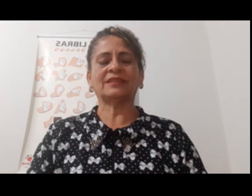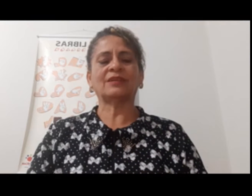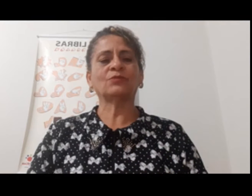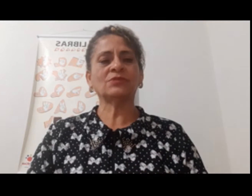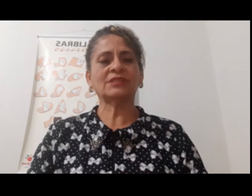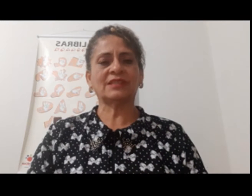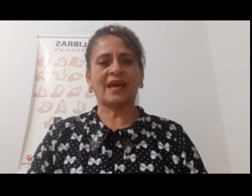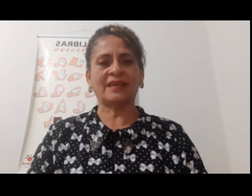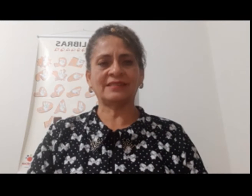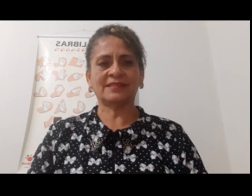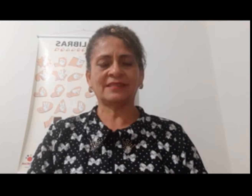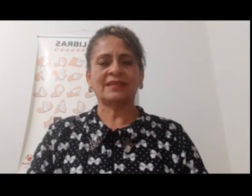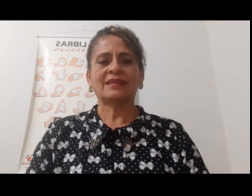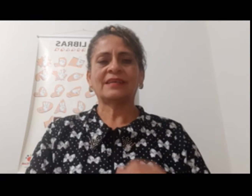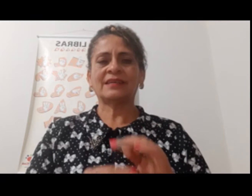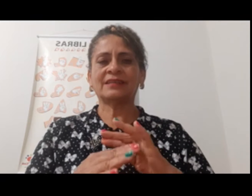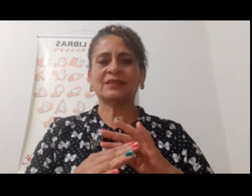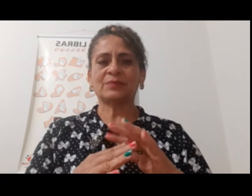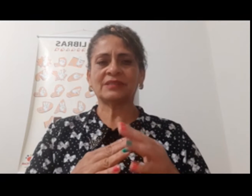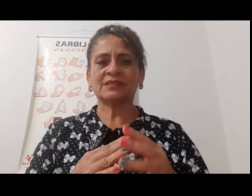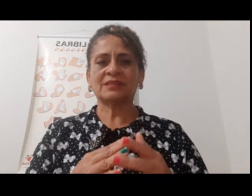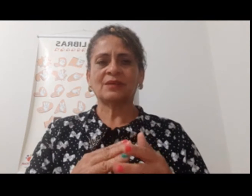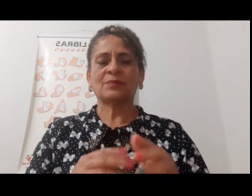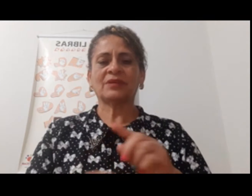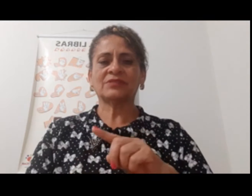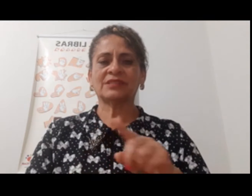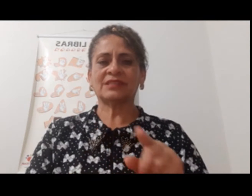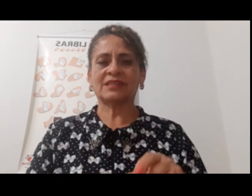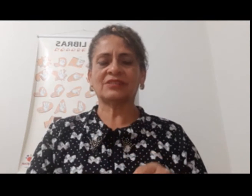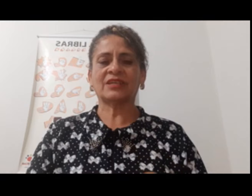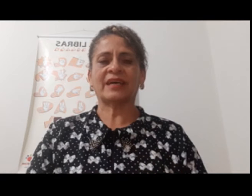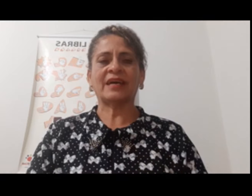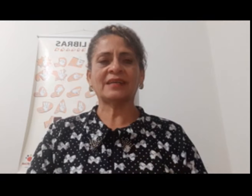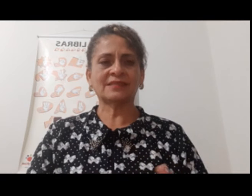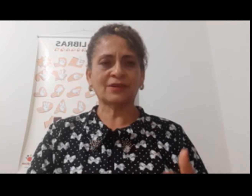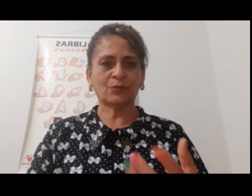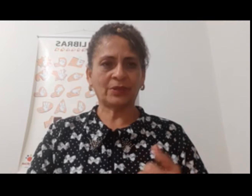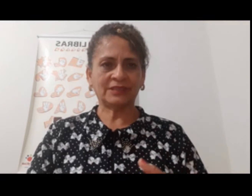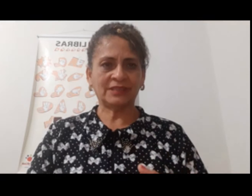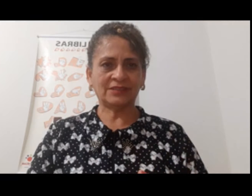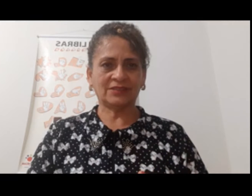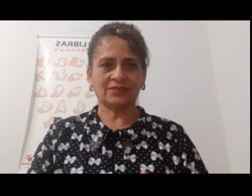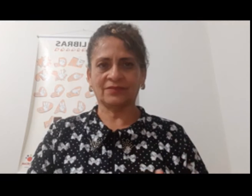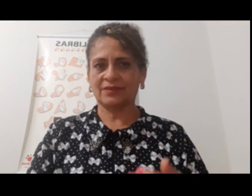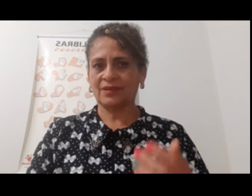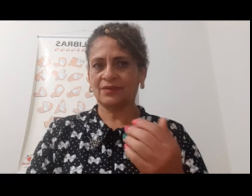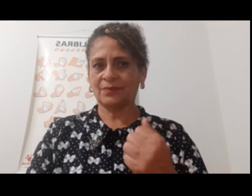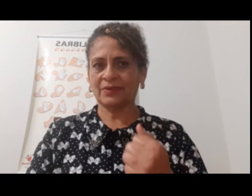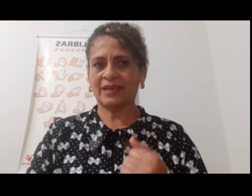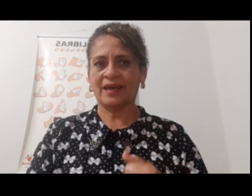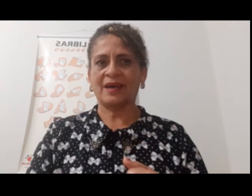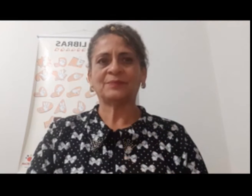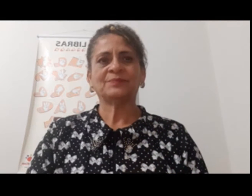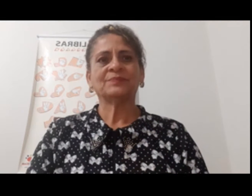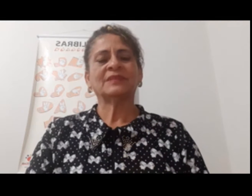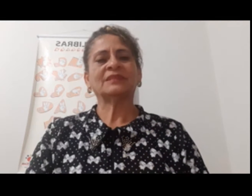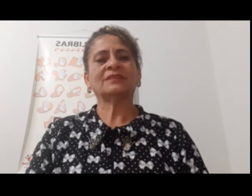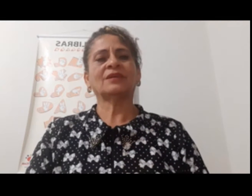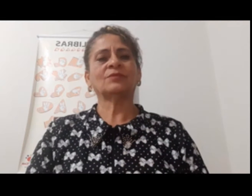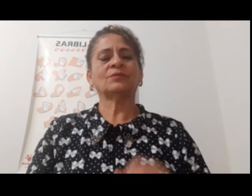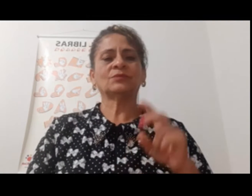estarei dando alguns sinais em Libras, para vocês aí de casa, acompanhem direitinho. Bora lá!